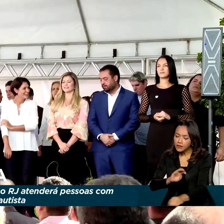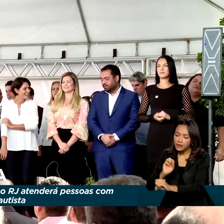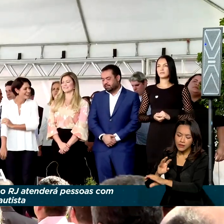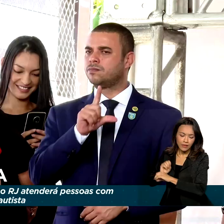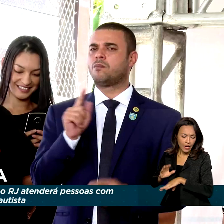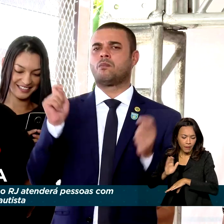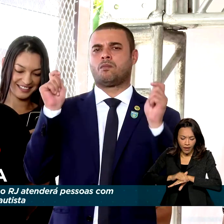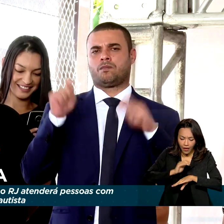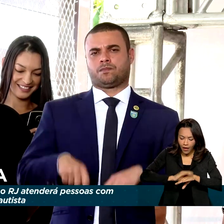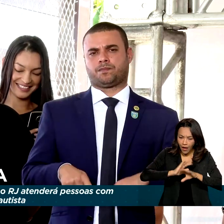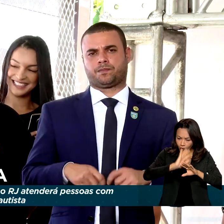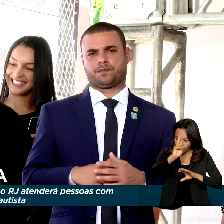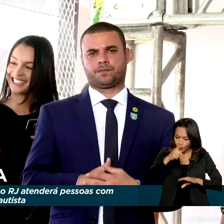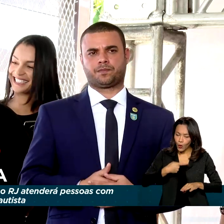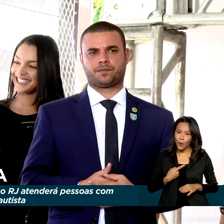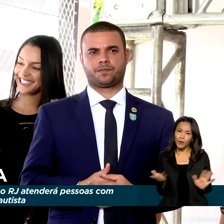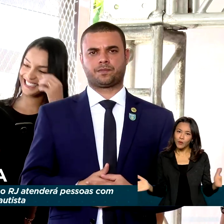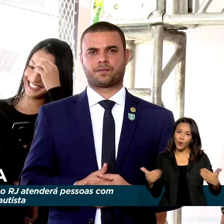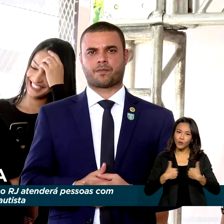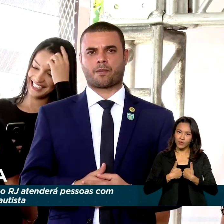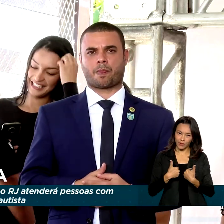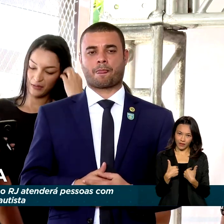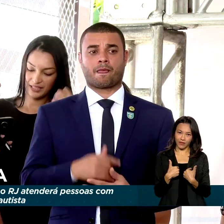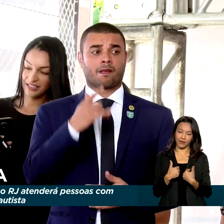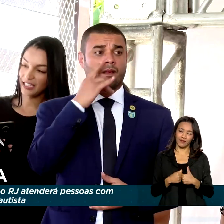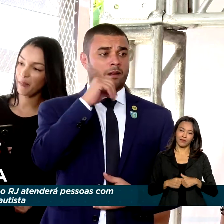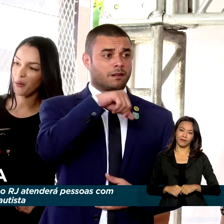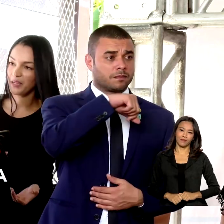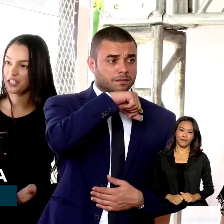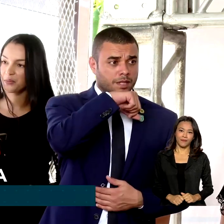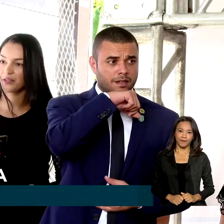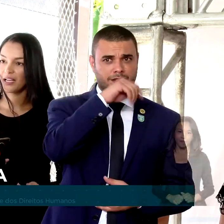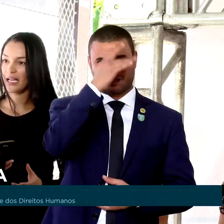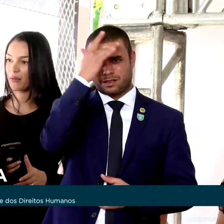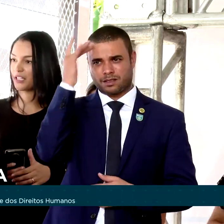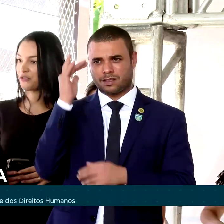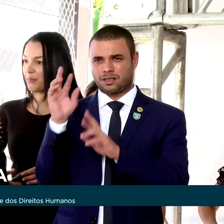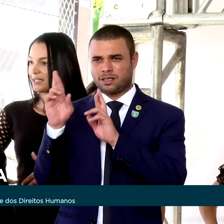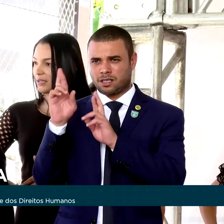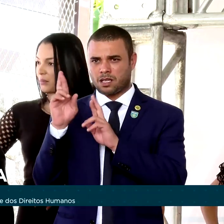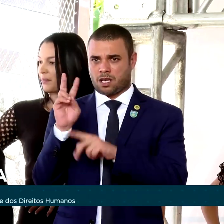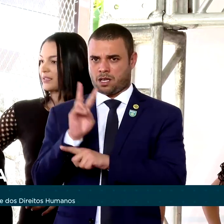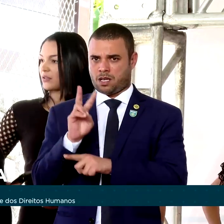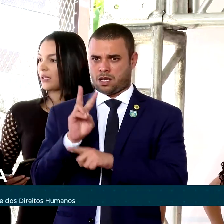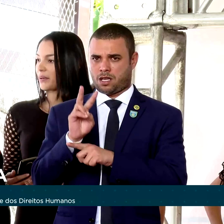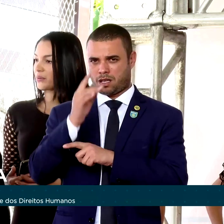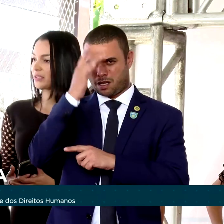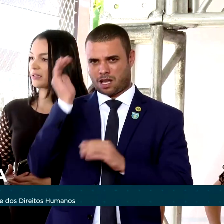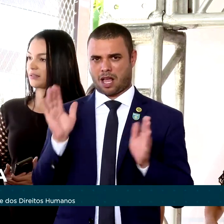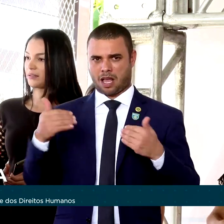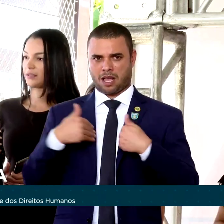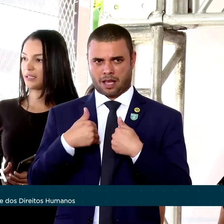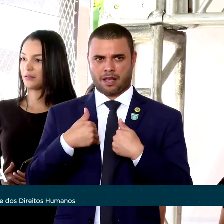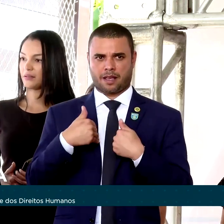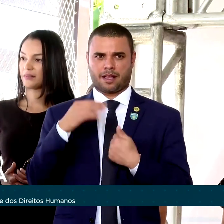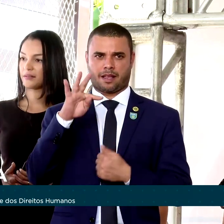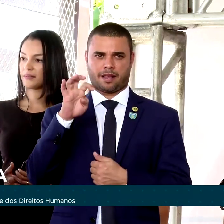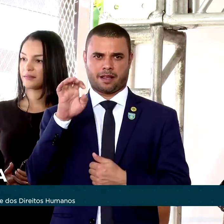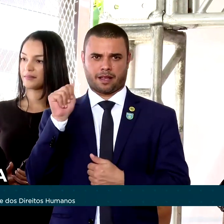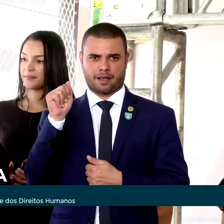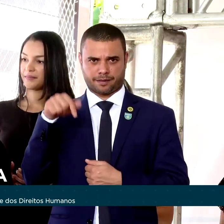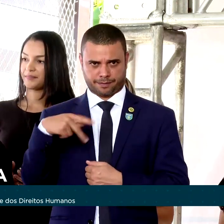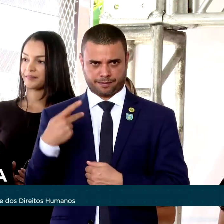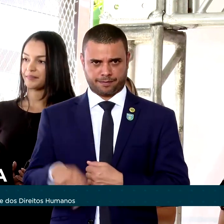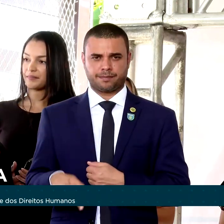socialização entre as famílias. Os pais e responsáveis por cuidar de pessoas com autismo aqui na cidade agora